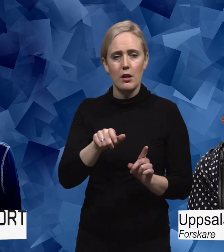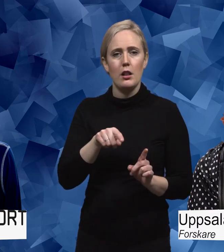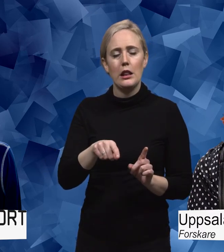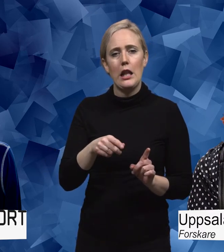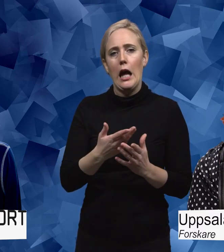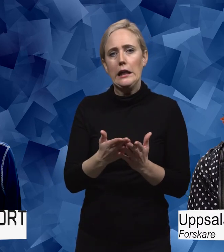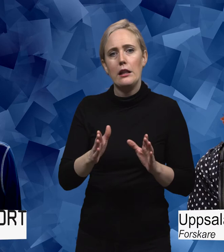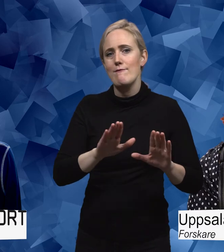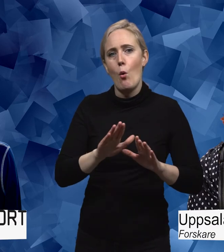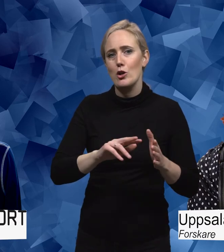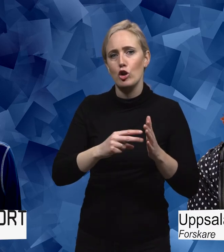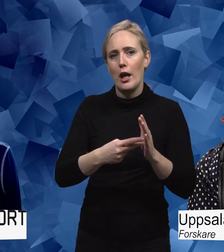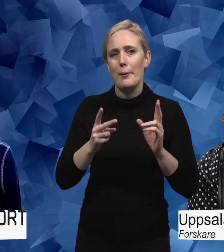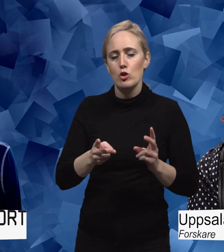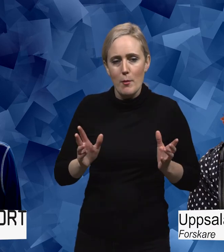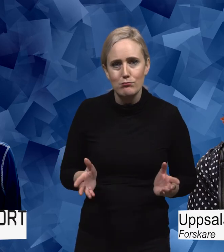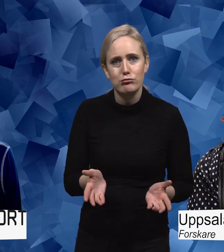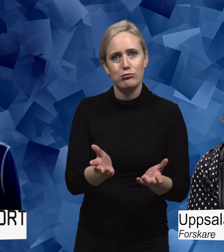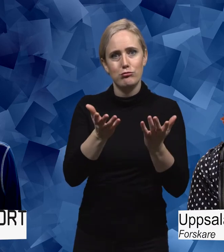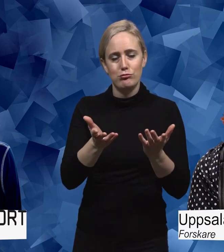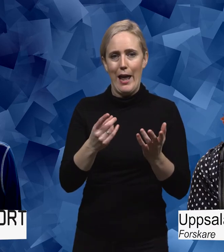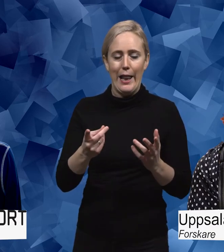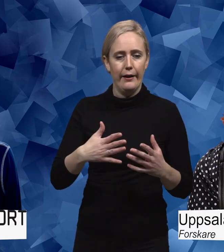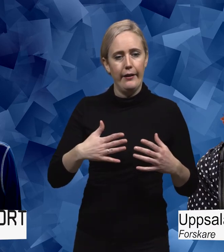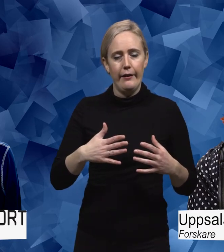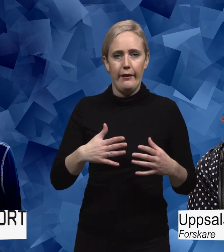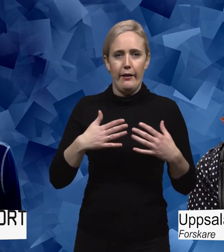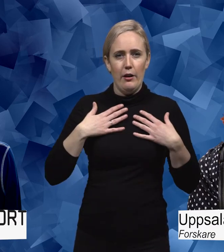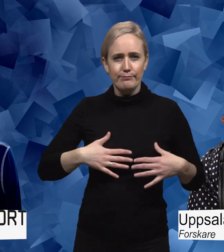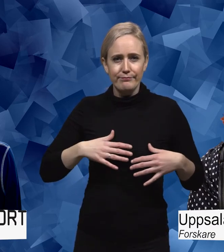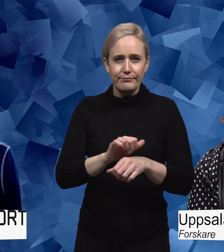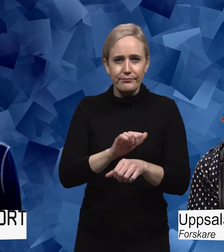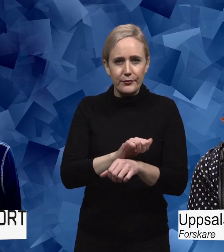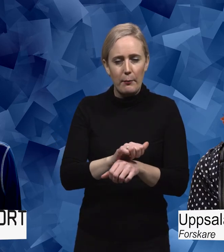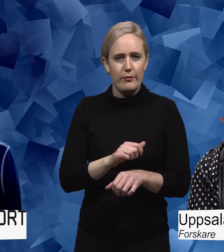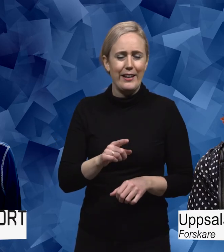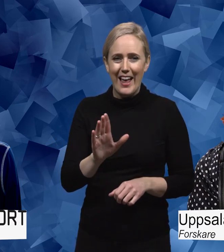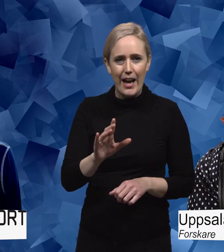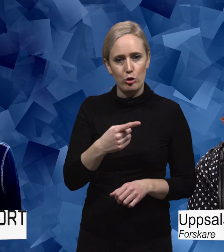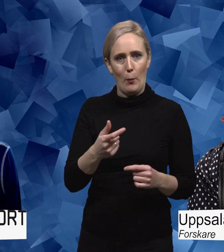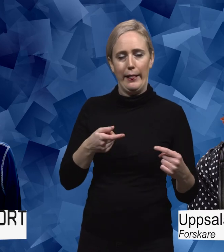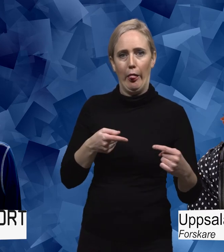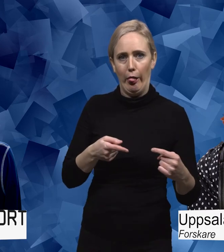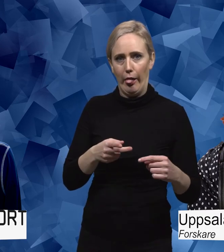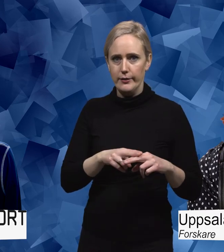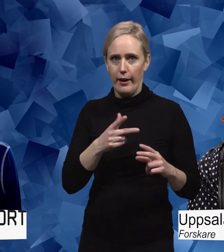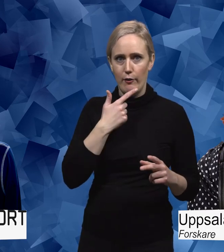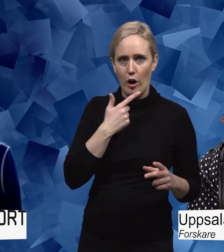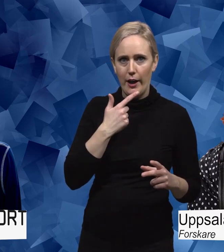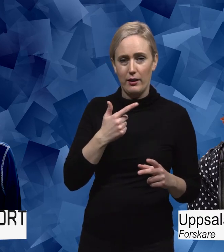inte vårdsystemet som driver det. Eller fysioterapeuter. De är snarare motståndare. de tycker att verkar lite farligt. Ska personer som är sjuka.